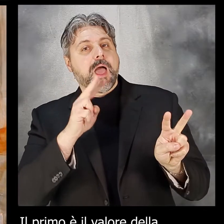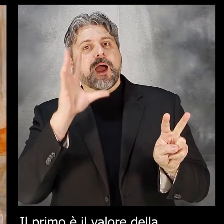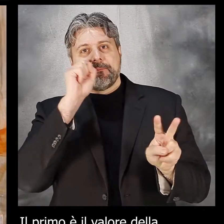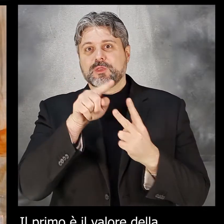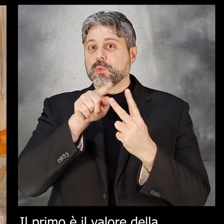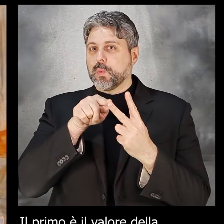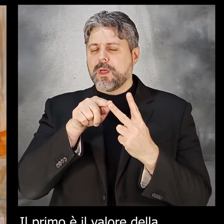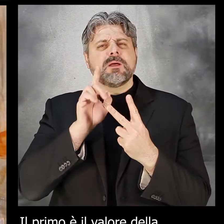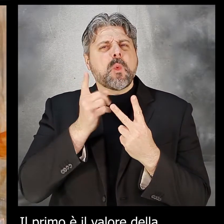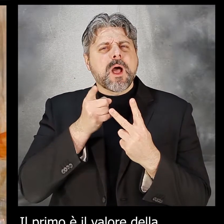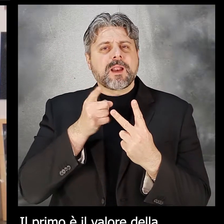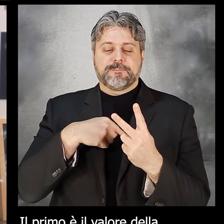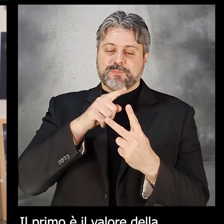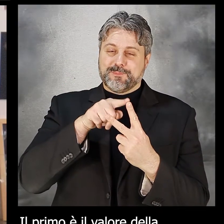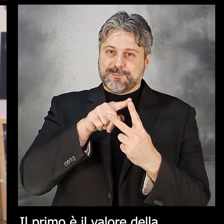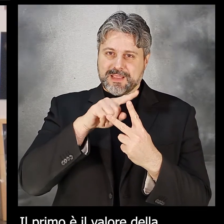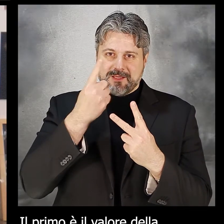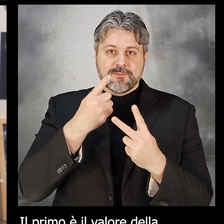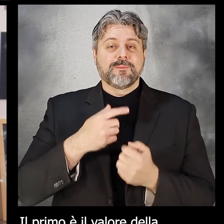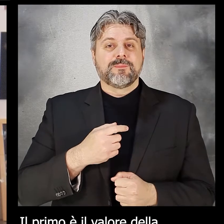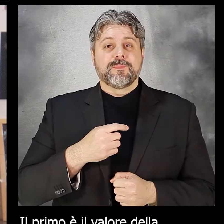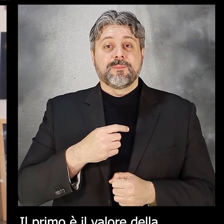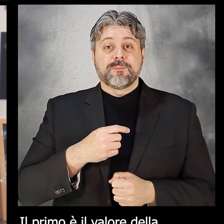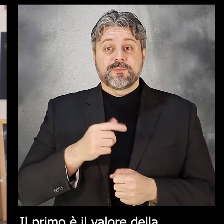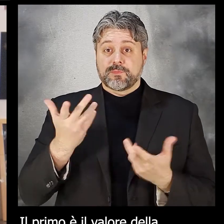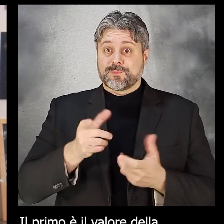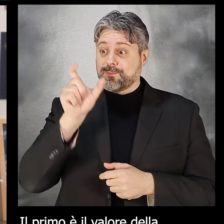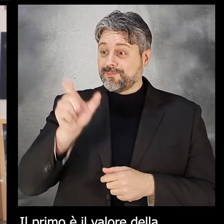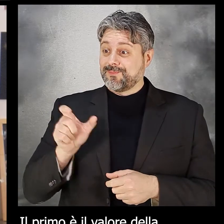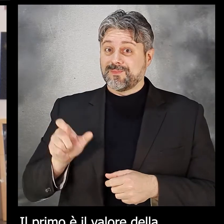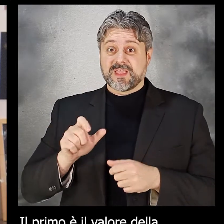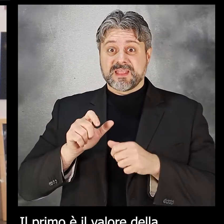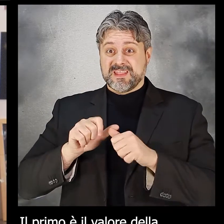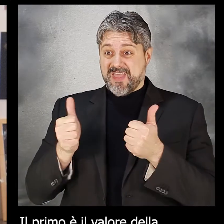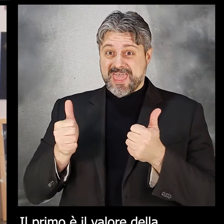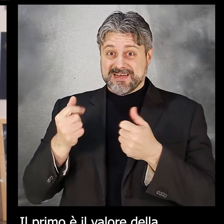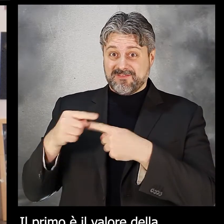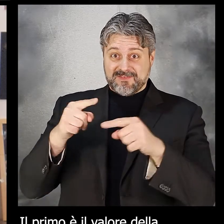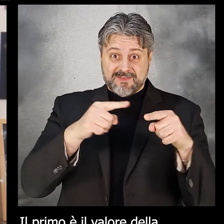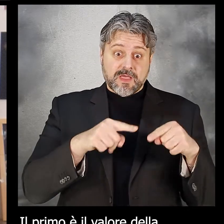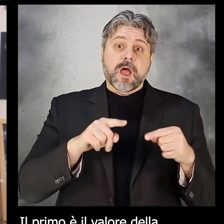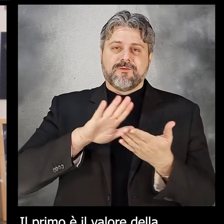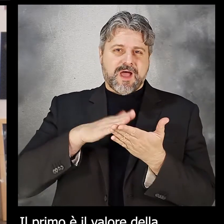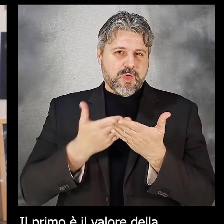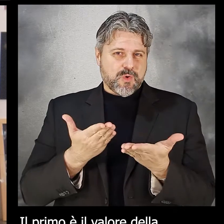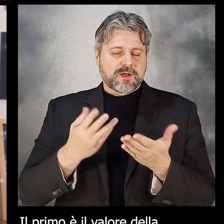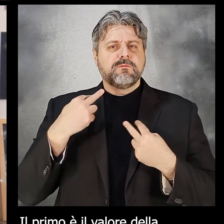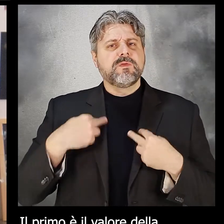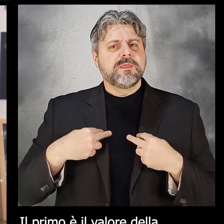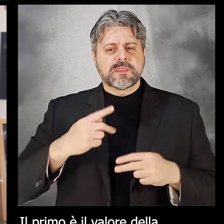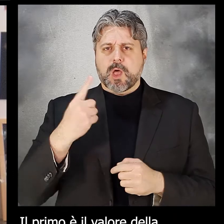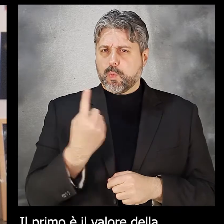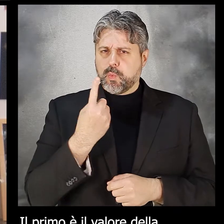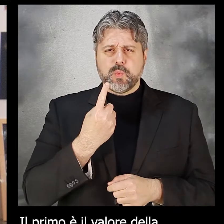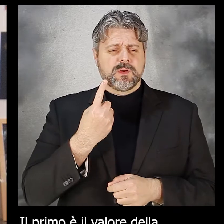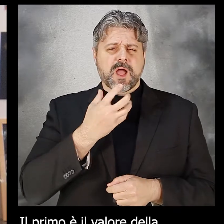Il primo è il valore della diversità. Ogni vita, infatti,